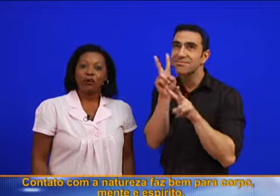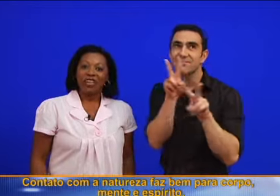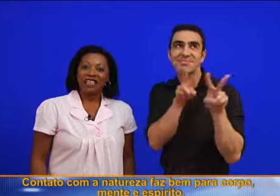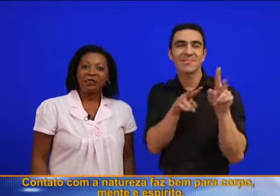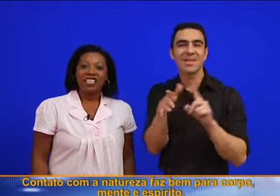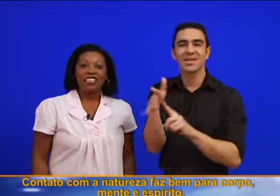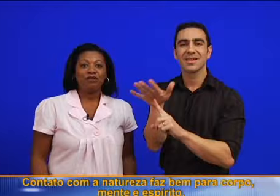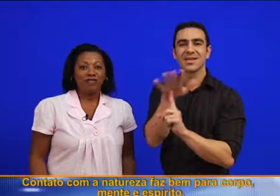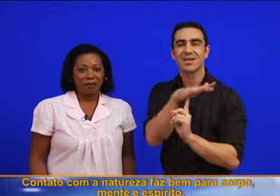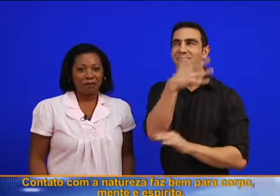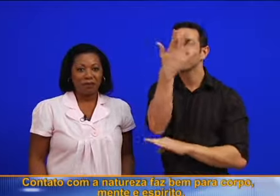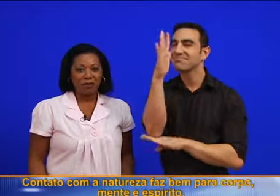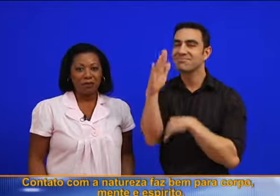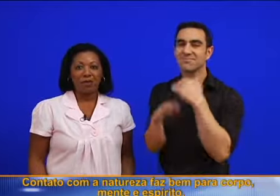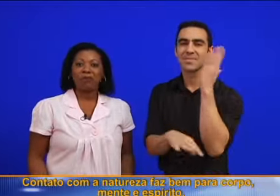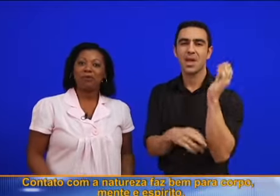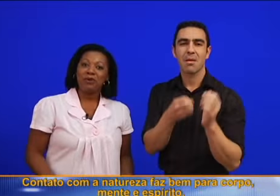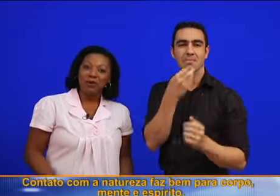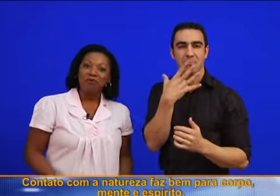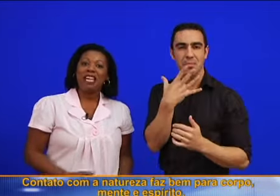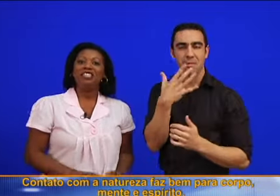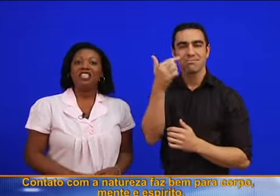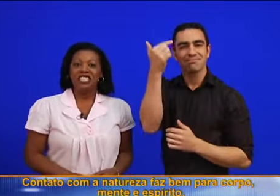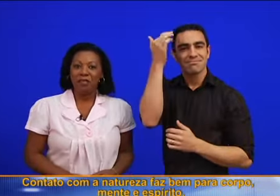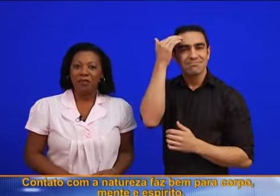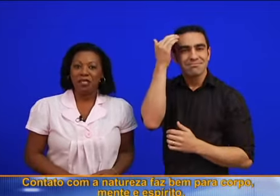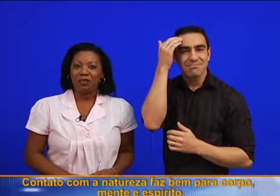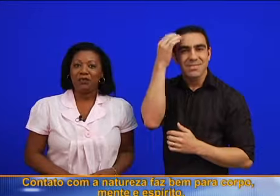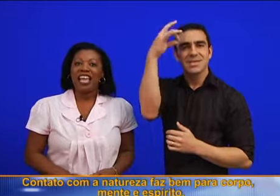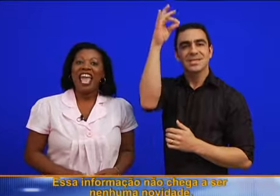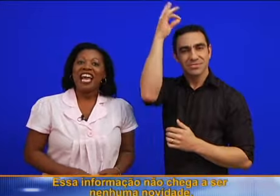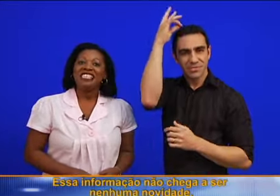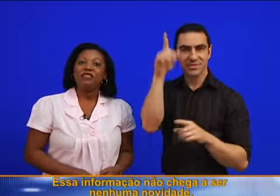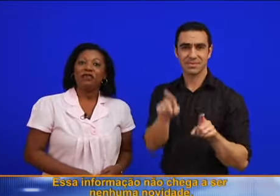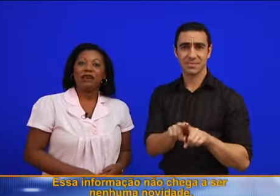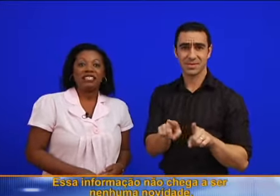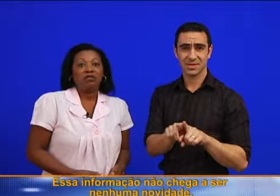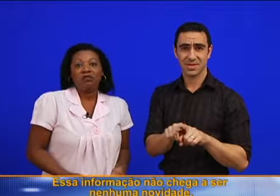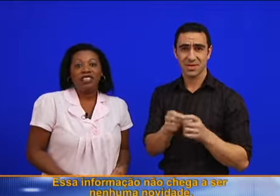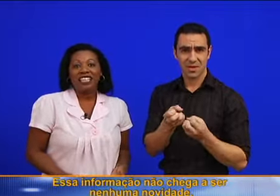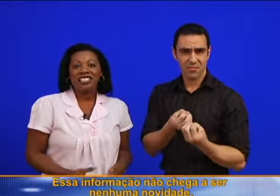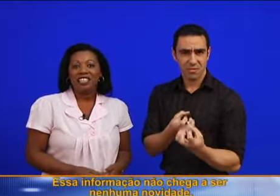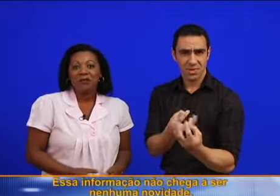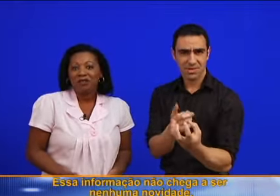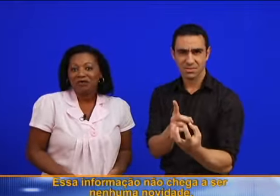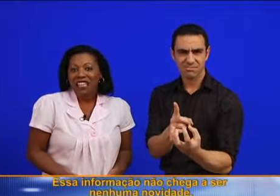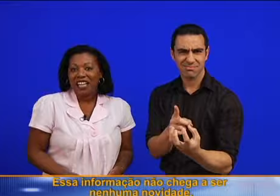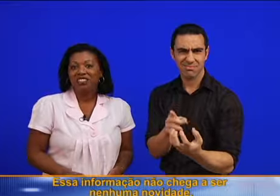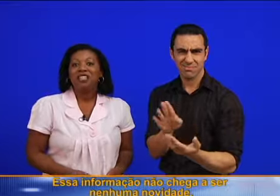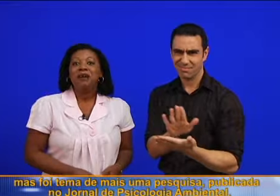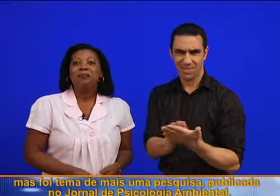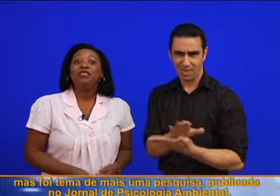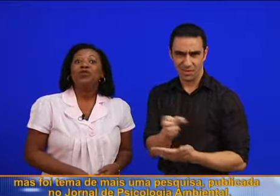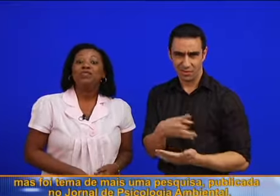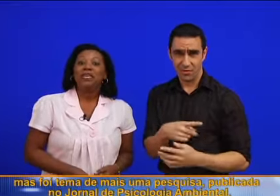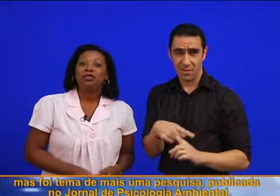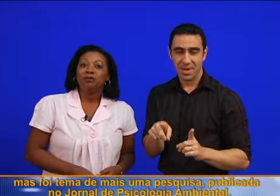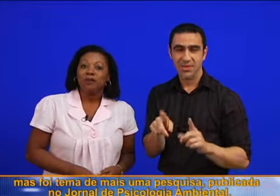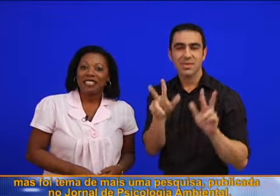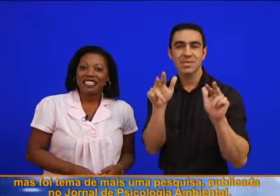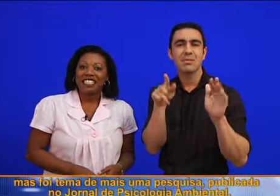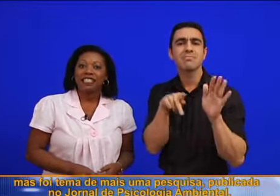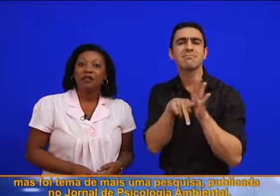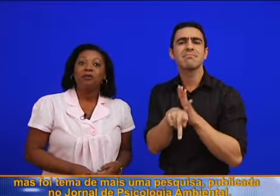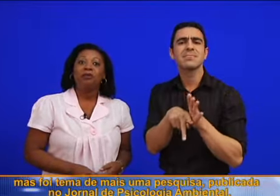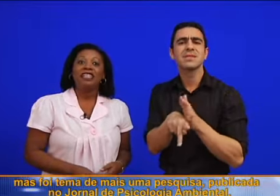Contato com a natureza faz bem para o corpo, mente e espírito. Essa informação não chega a ser nenhuma novidade, mas foi o